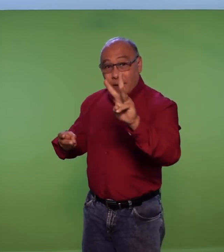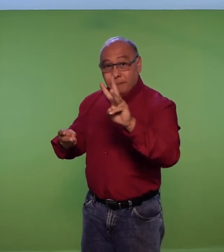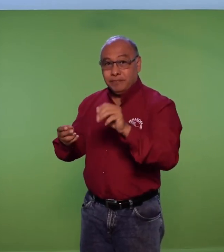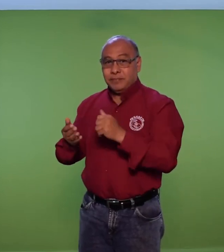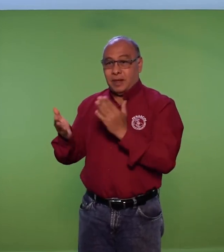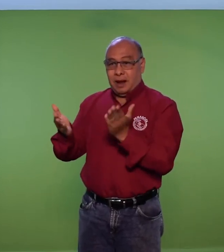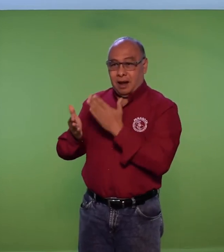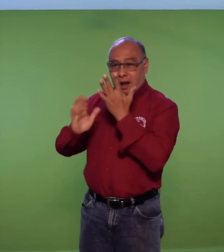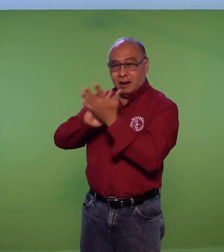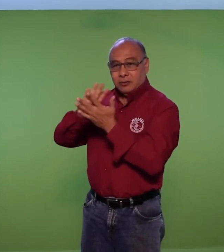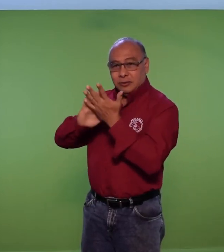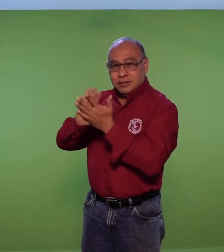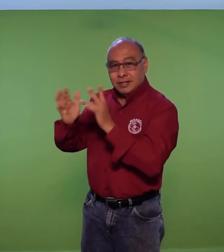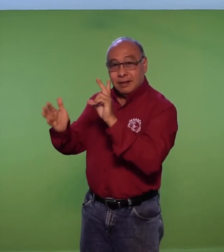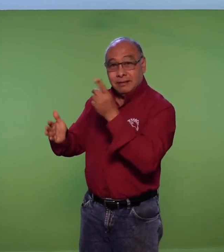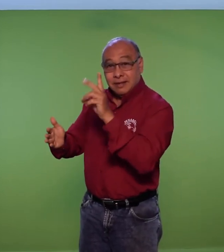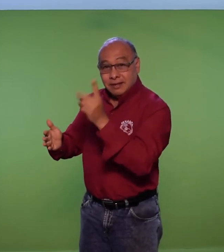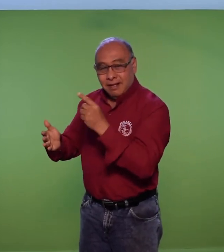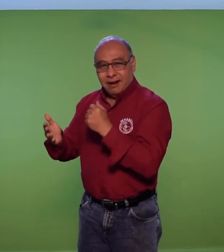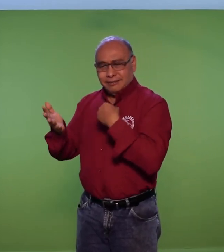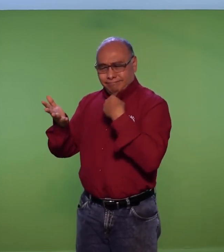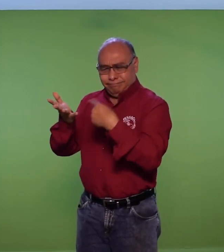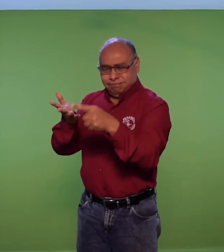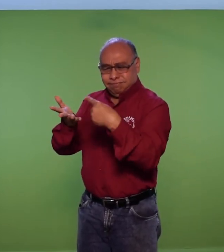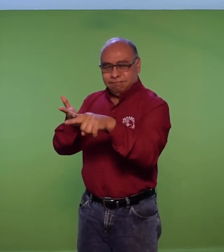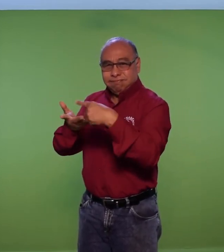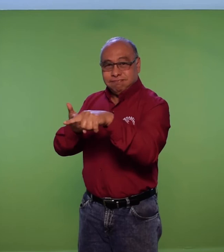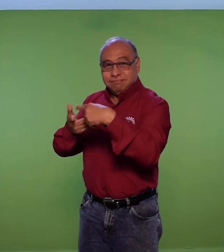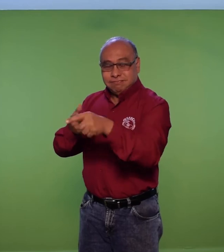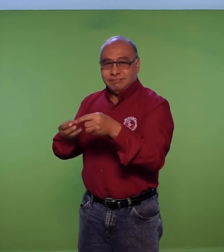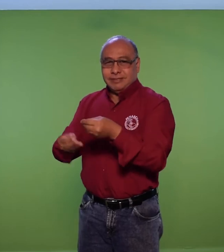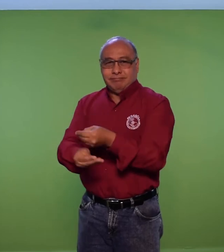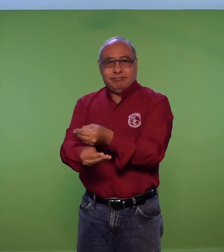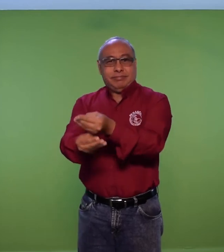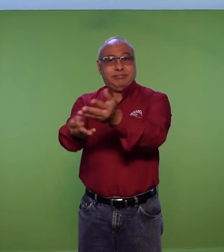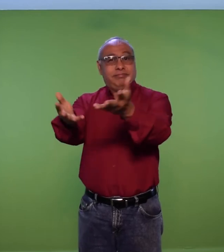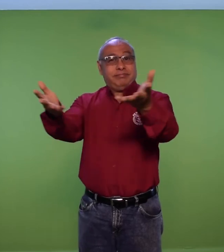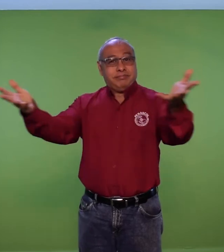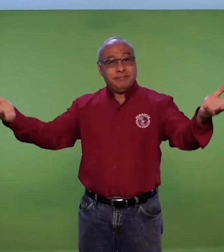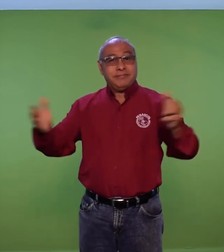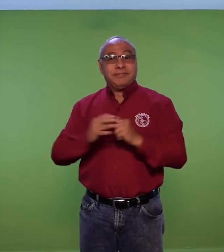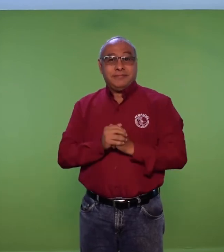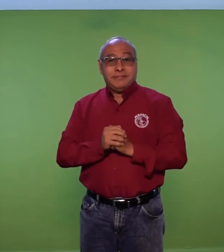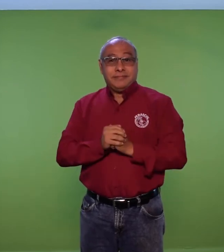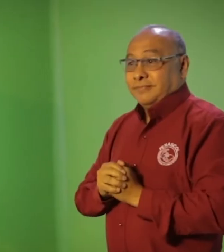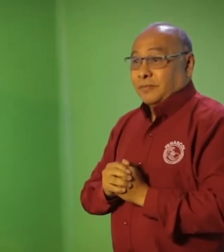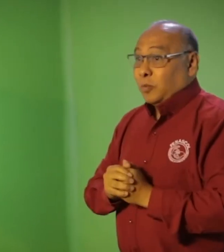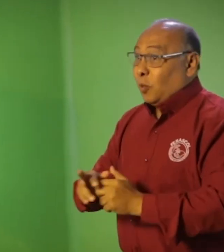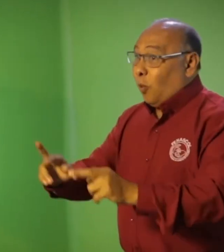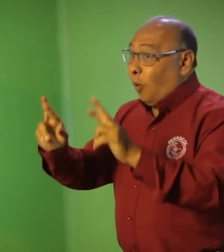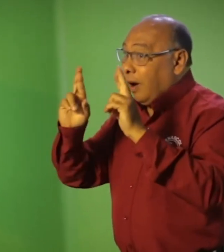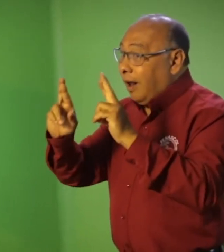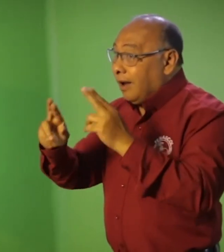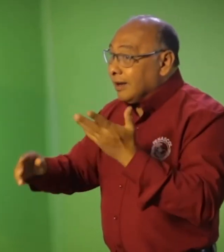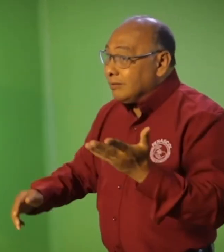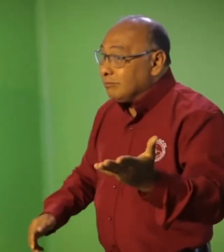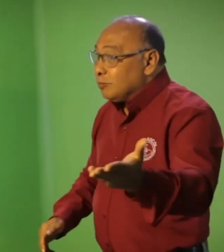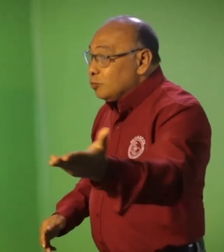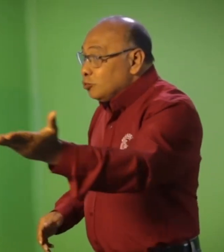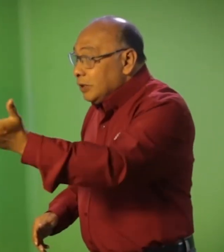web los módulos de lengua de señas entre otros recursos estarán disponibles digitalmente esperamos